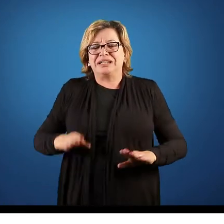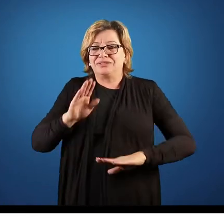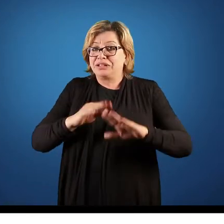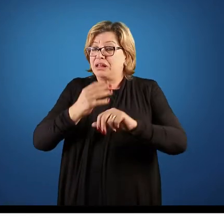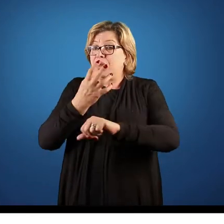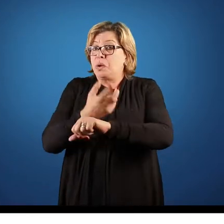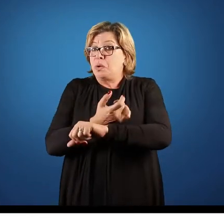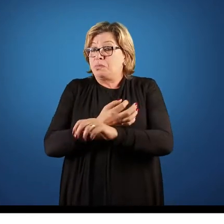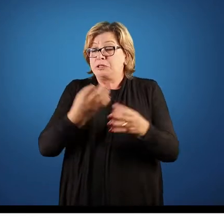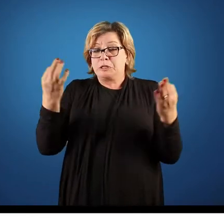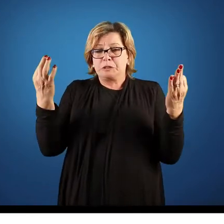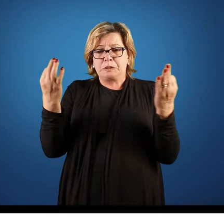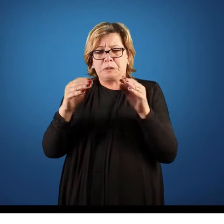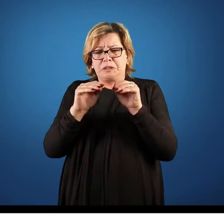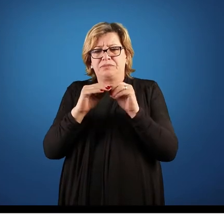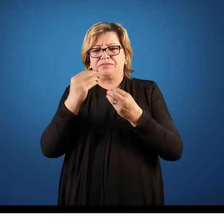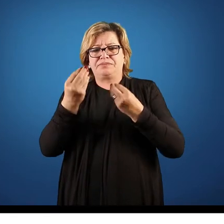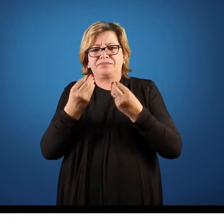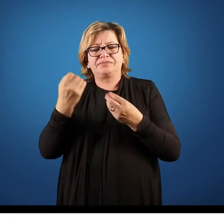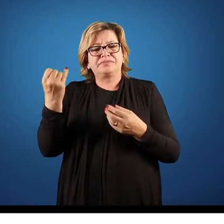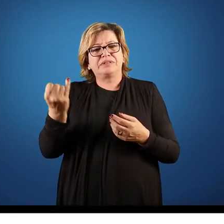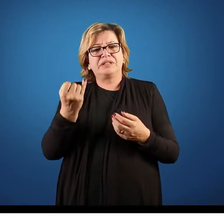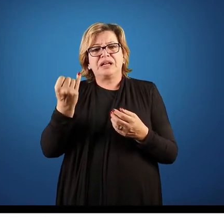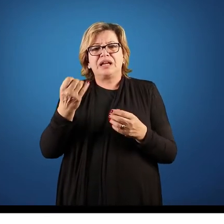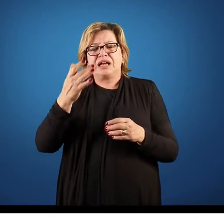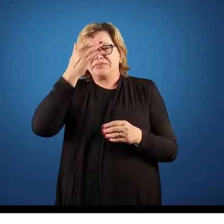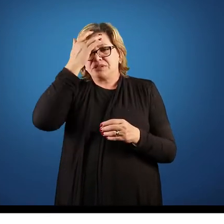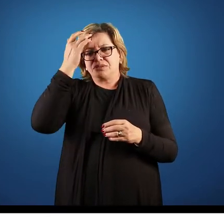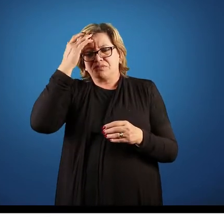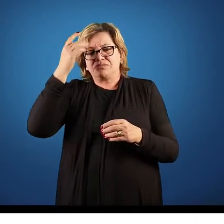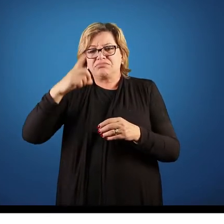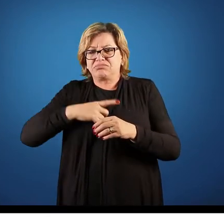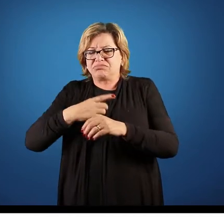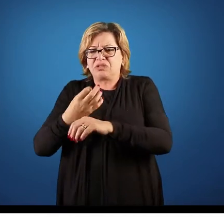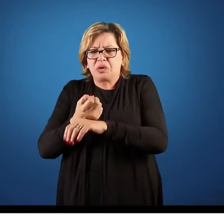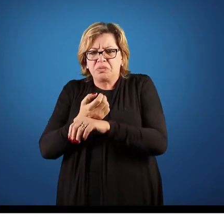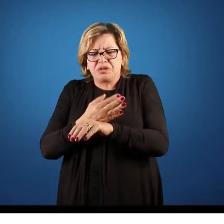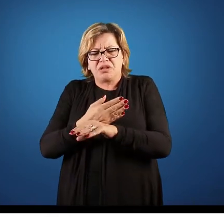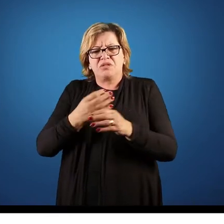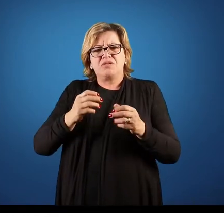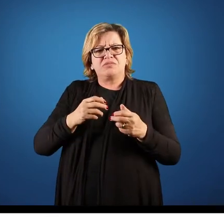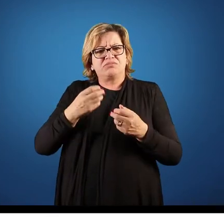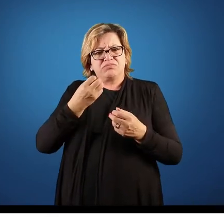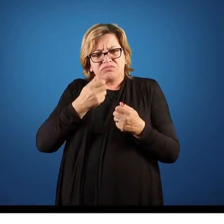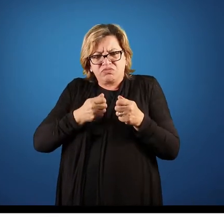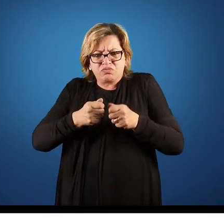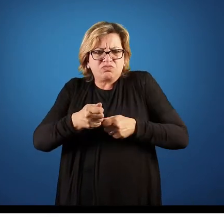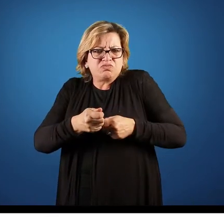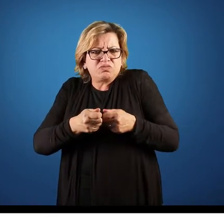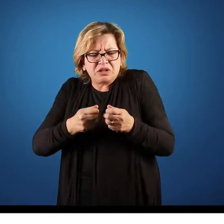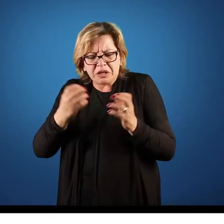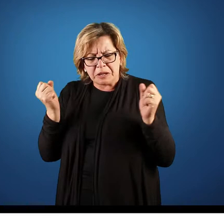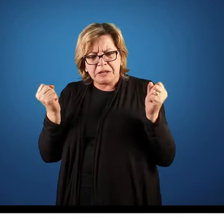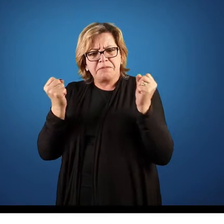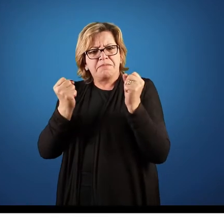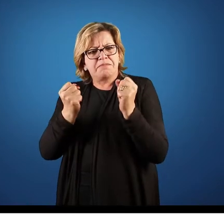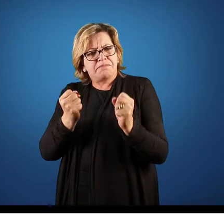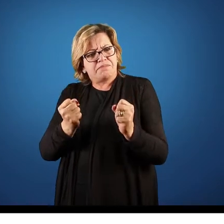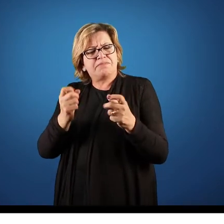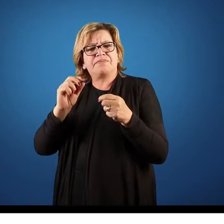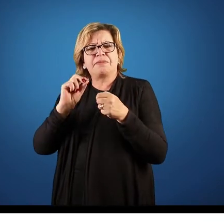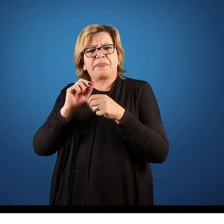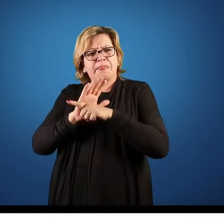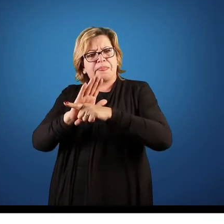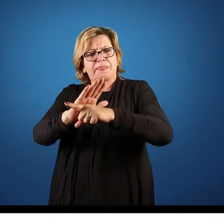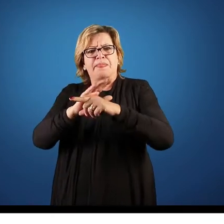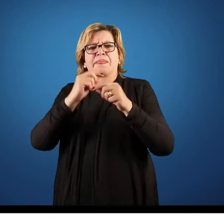estabilidade emocional é uma coisa bastante interessante. Então, aquela pessoa que tem uma estabilidade e possa controlar essa estabilidade, né? Justamente para que